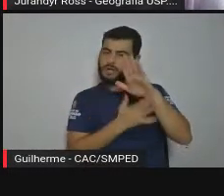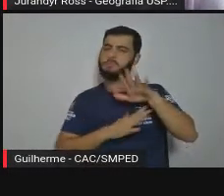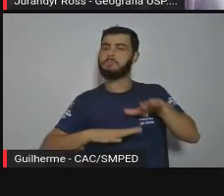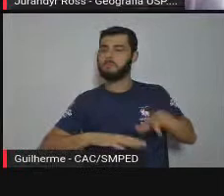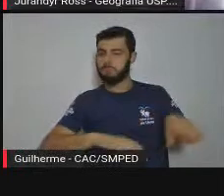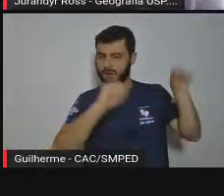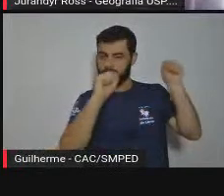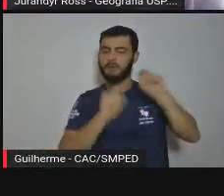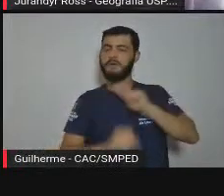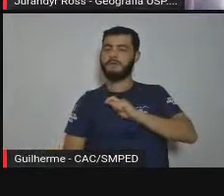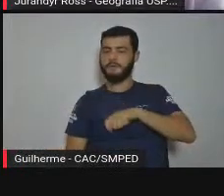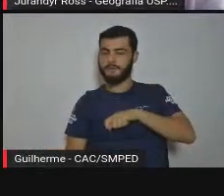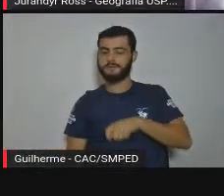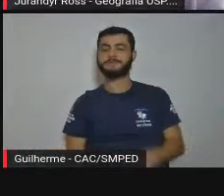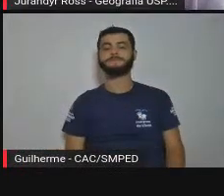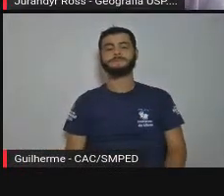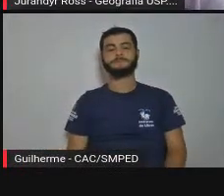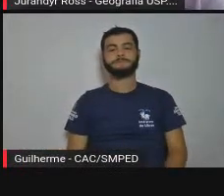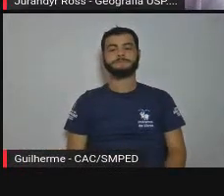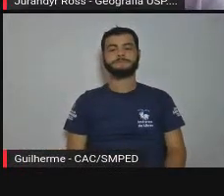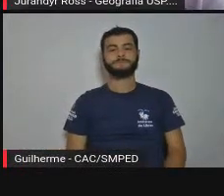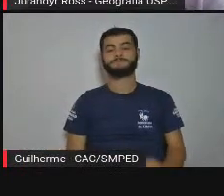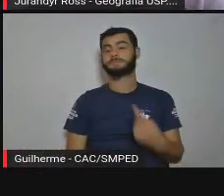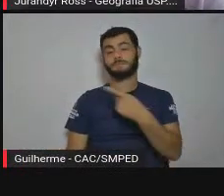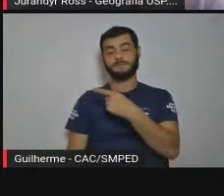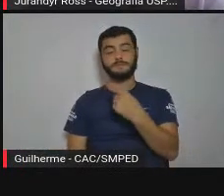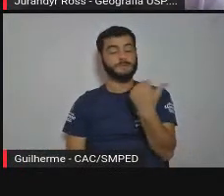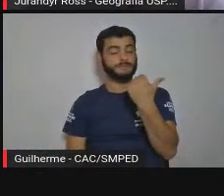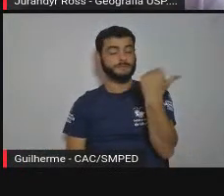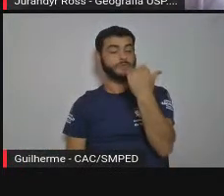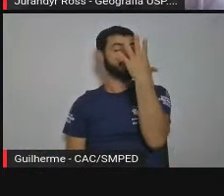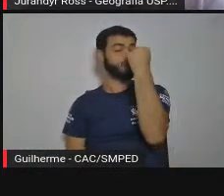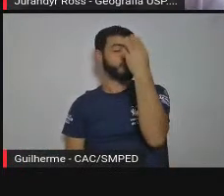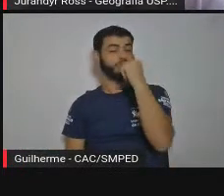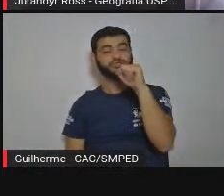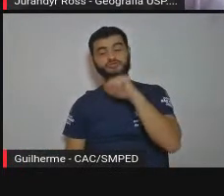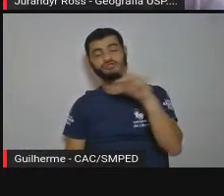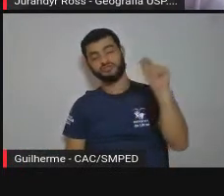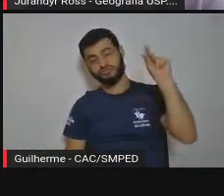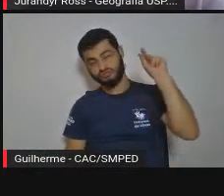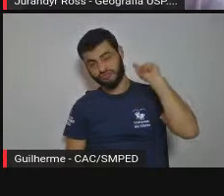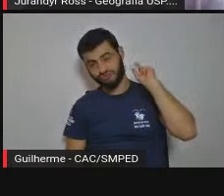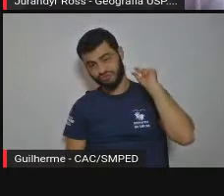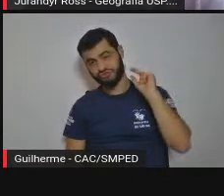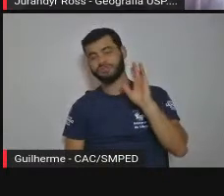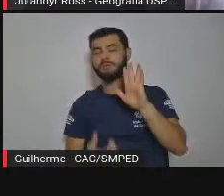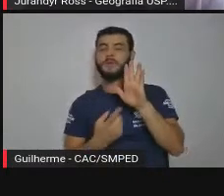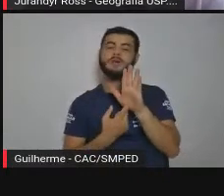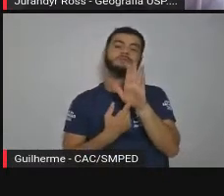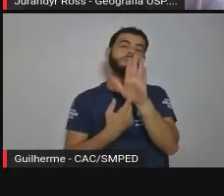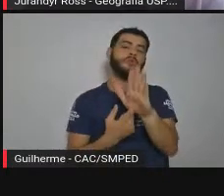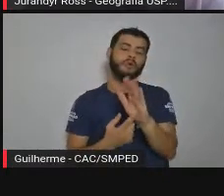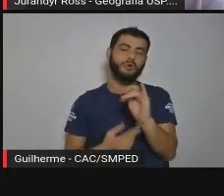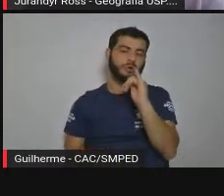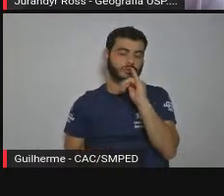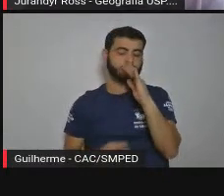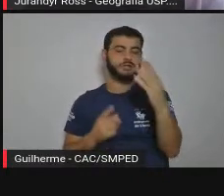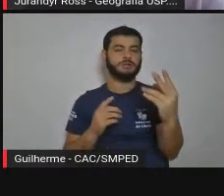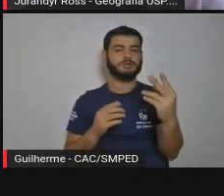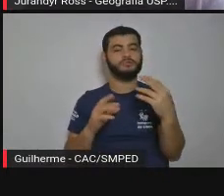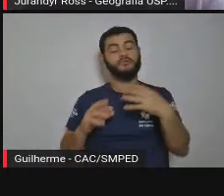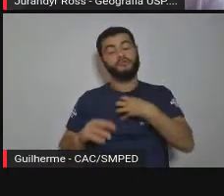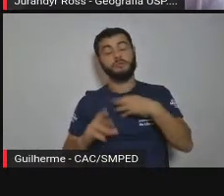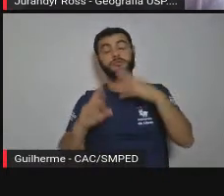essa é uma foto velha, antiga, mas mostra um outro aspecto, quer dizer, uma outra visão da cidade,